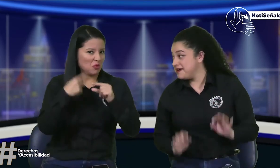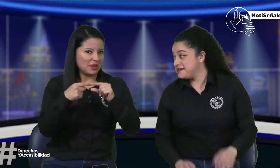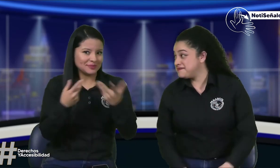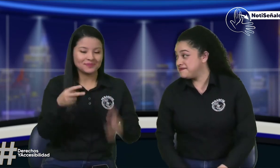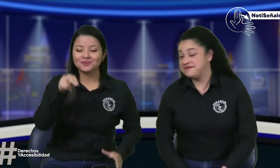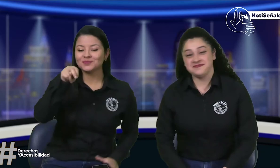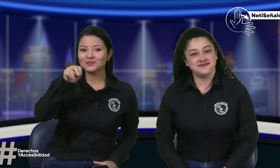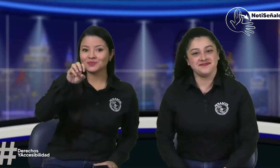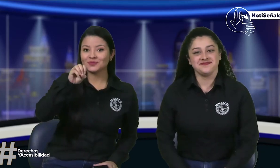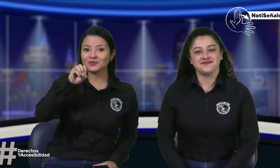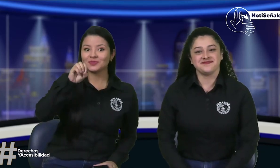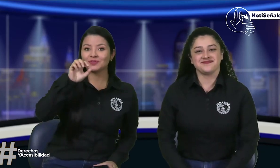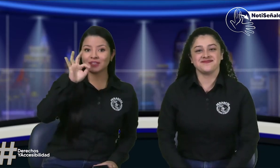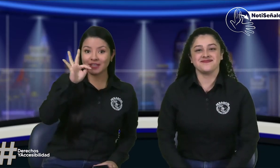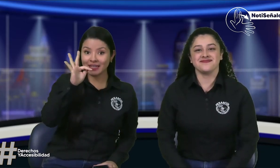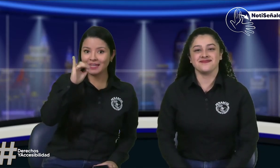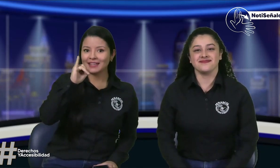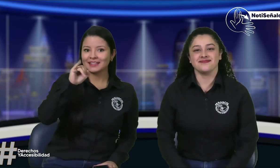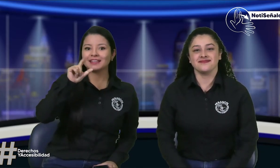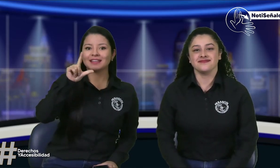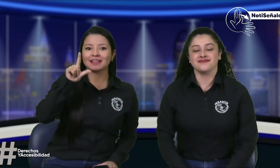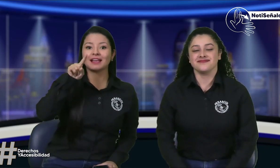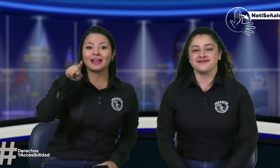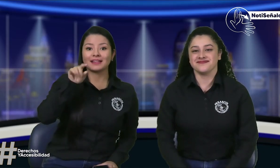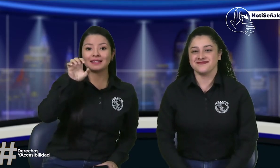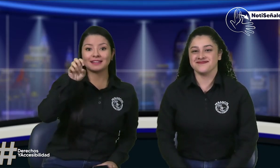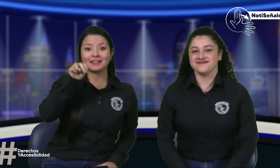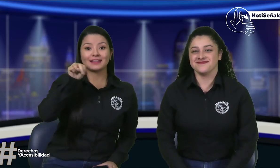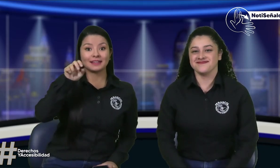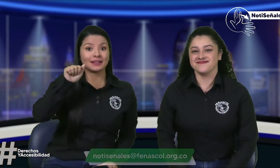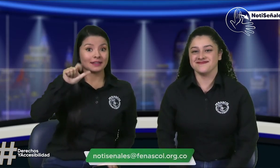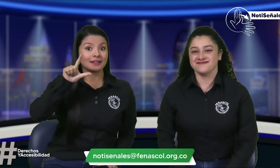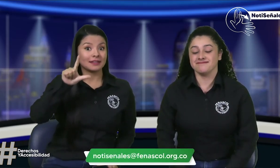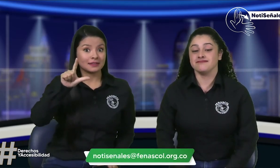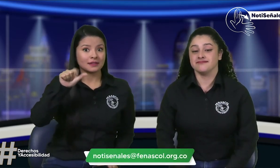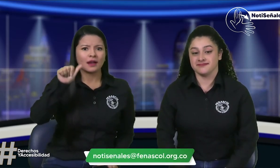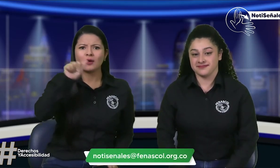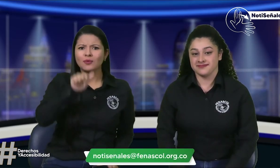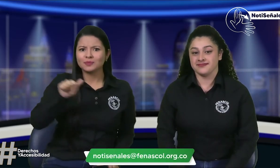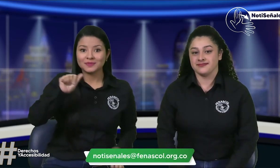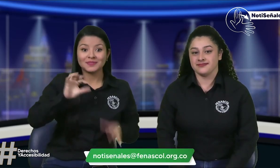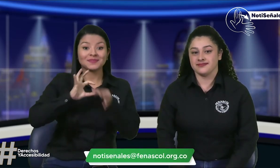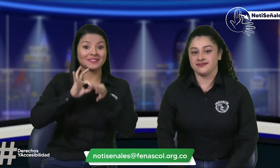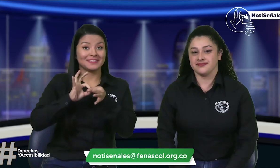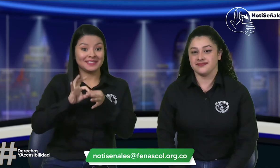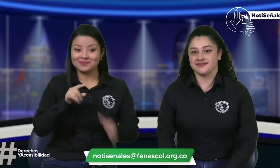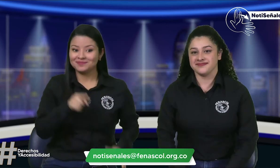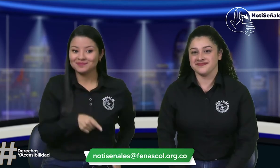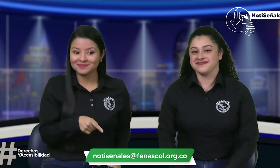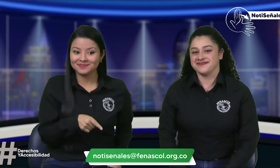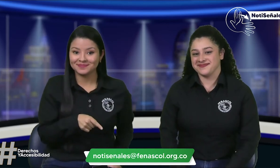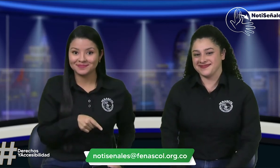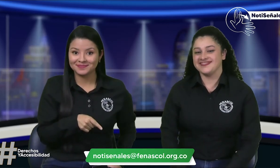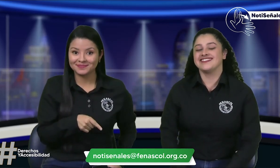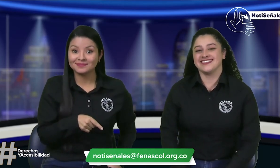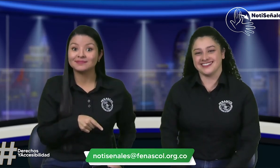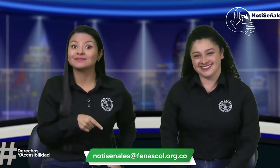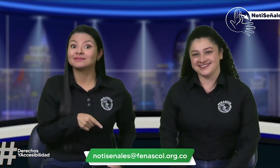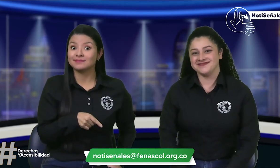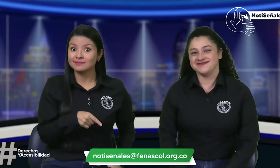ponemos un momento para mostrarles el otro del entreo es noticenale arroba penascol como lo ven